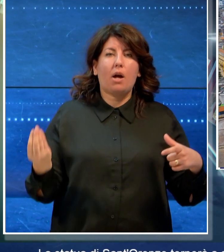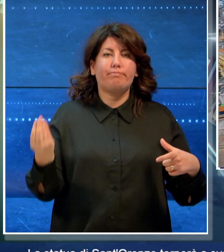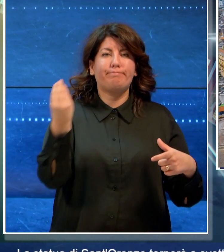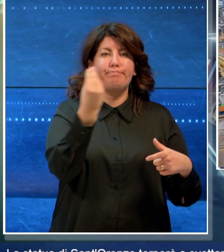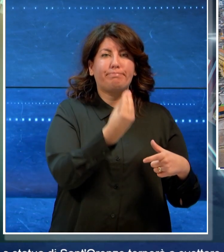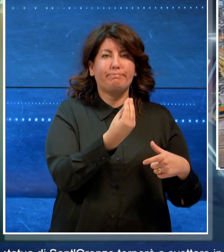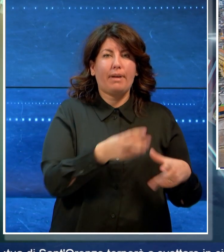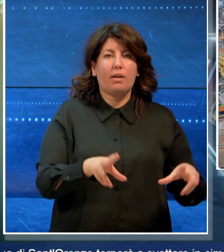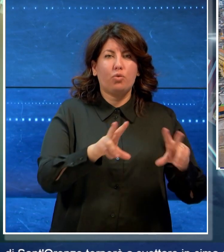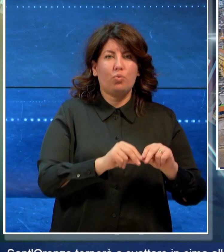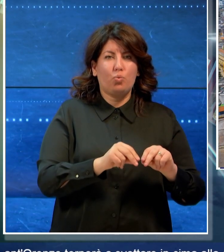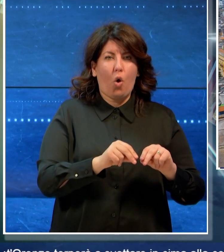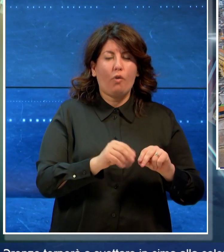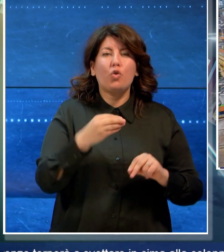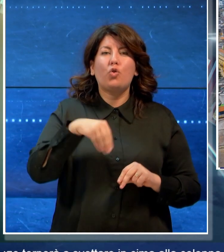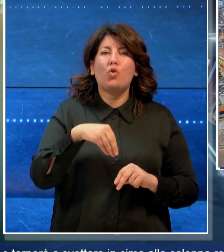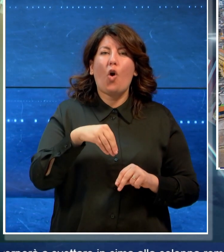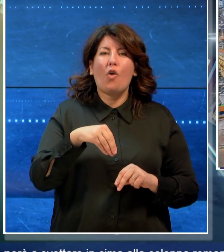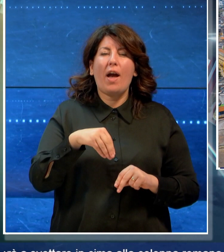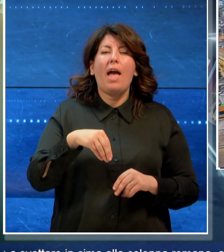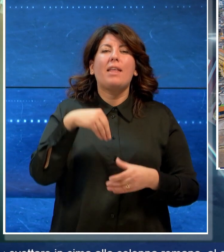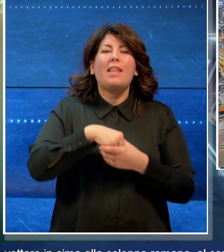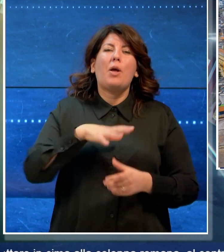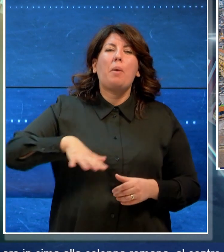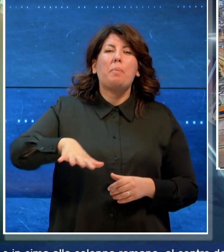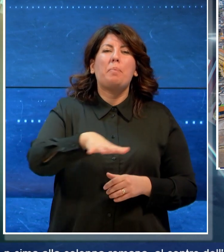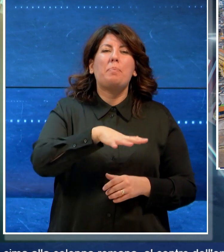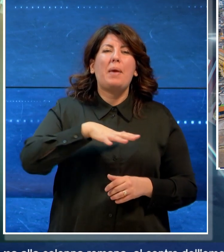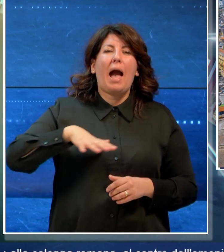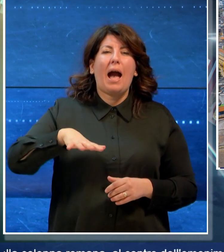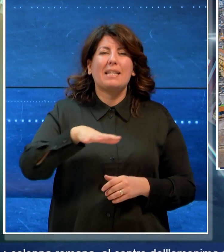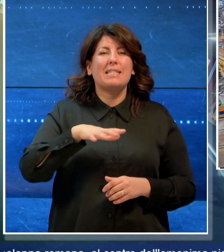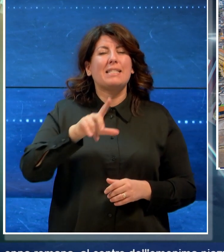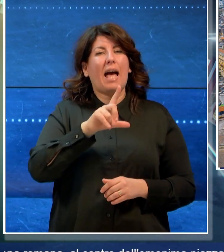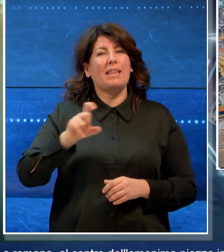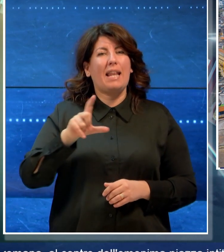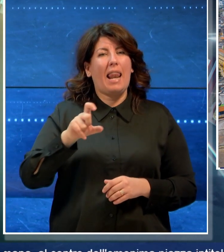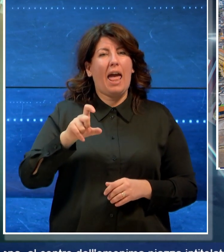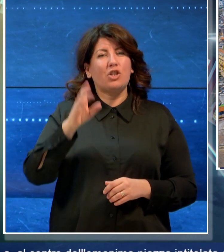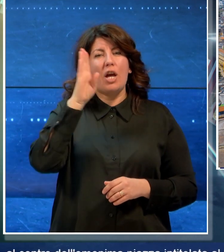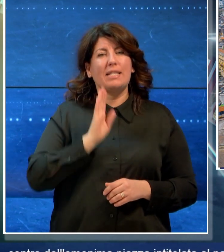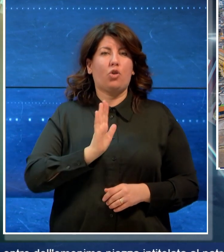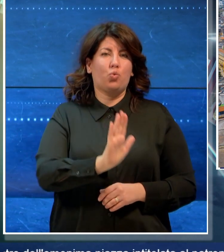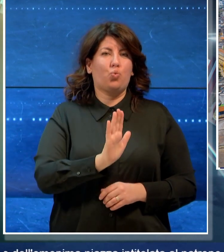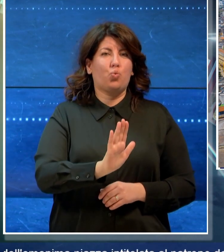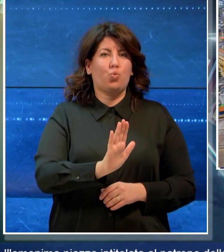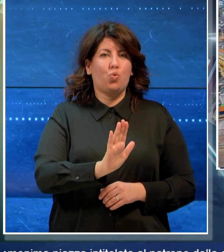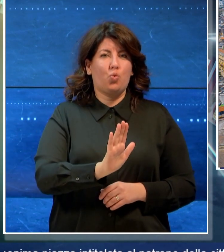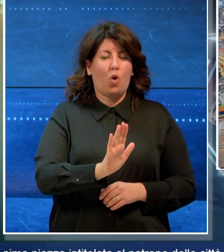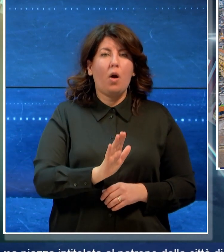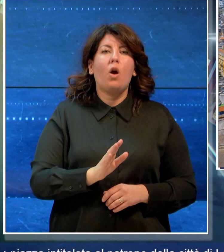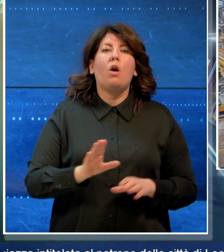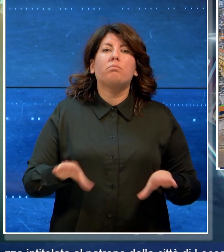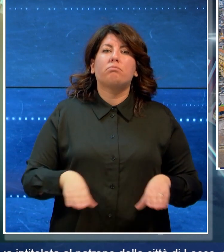centro dell'omonima piazza intitolata al patrono della città di Lecce da